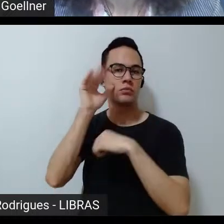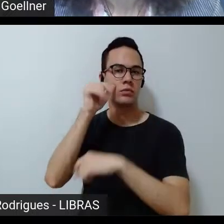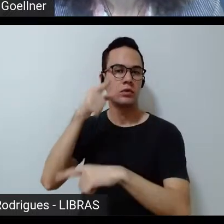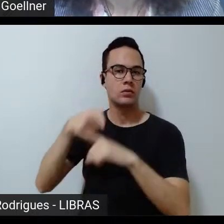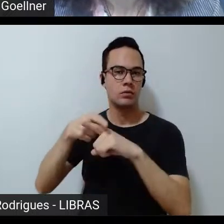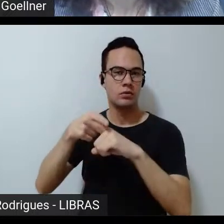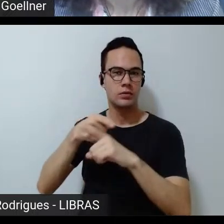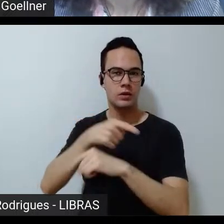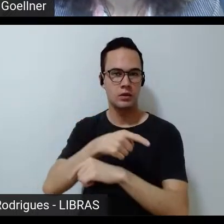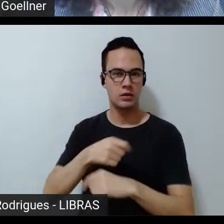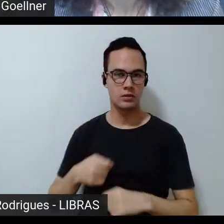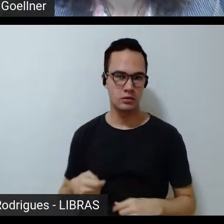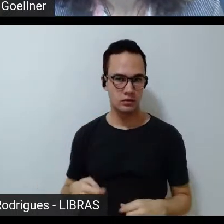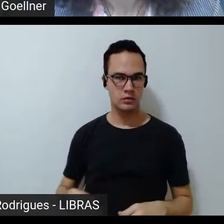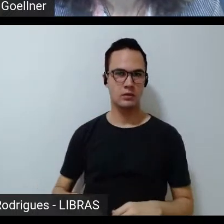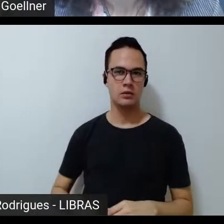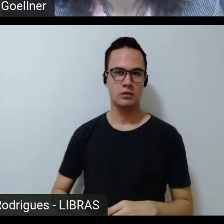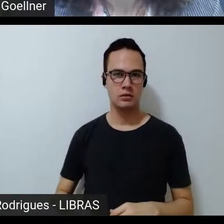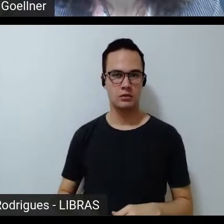Irenice